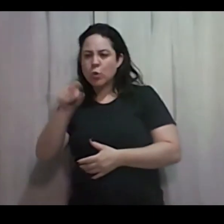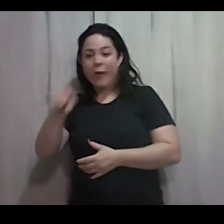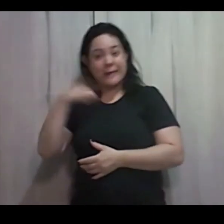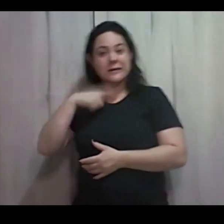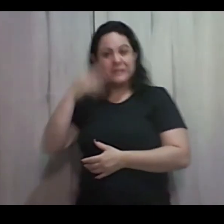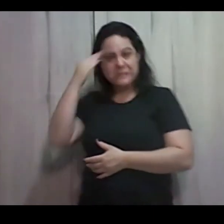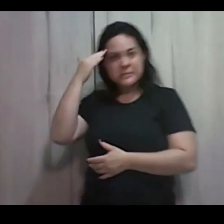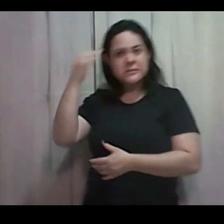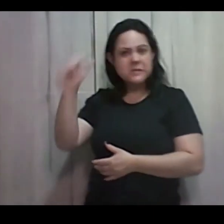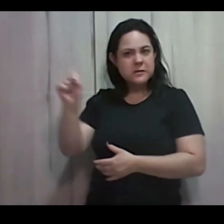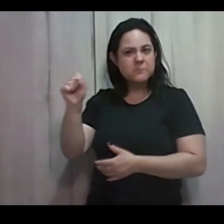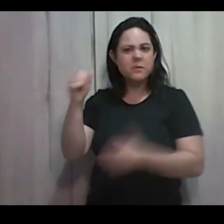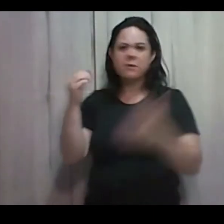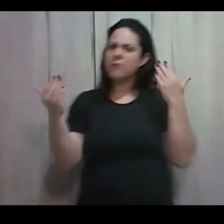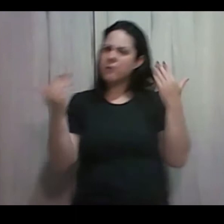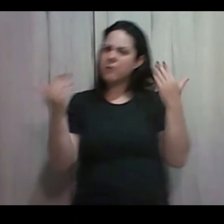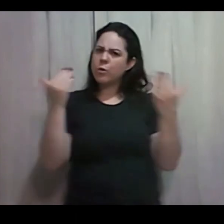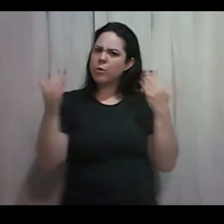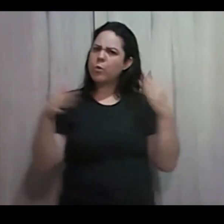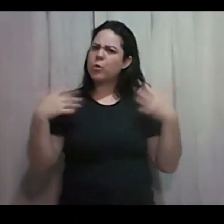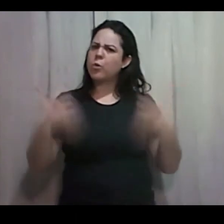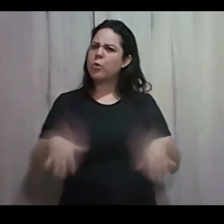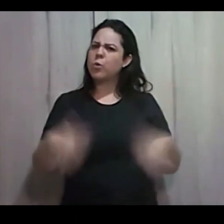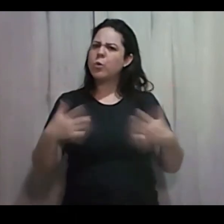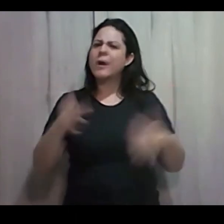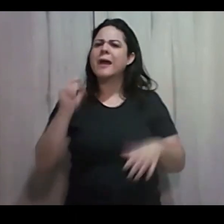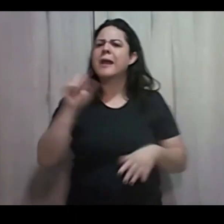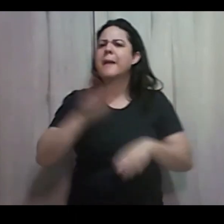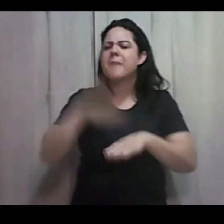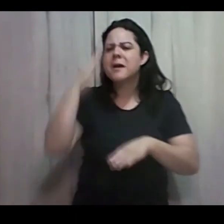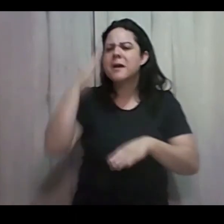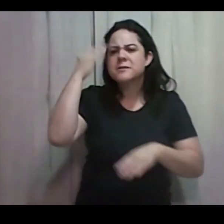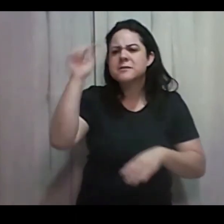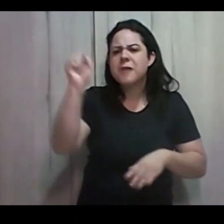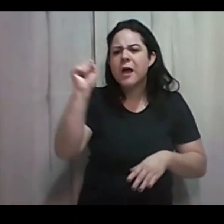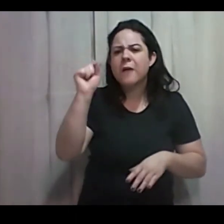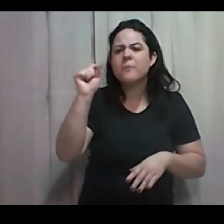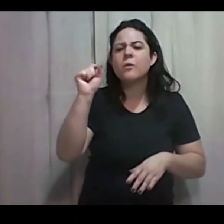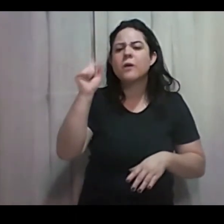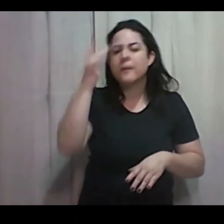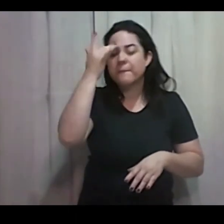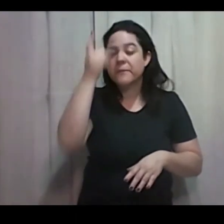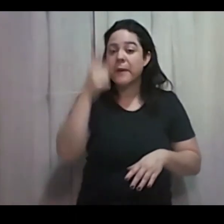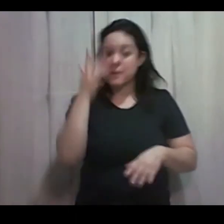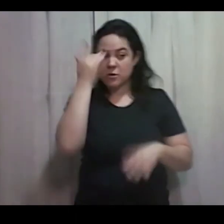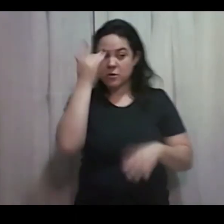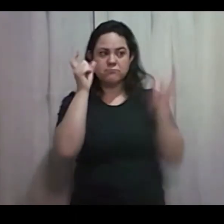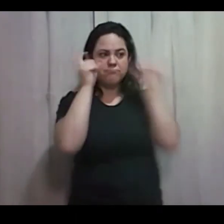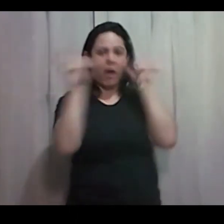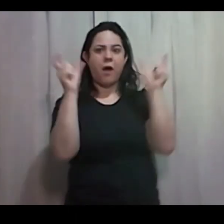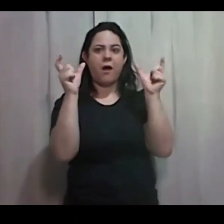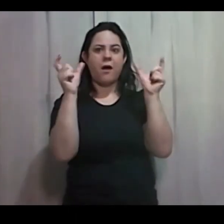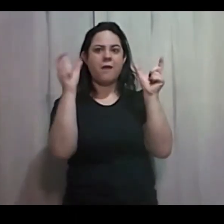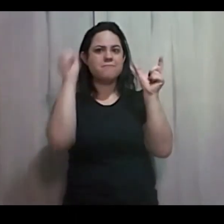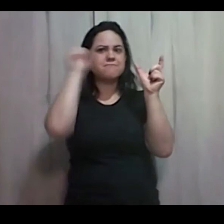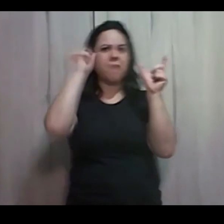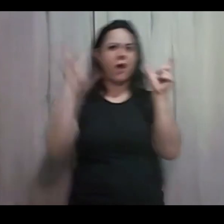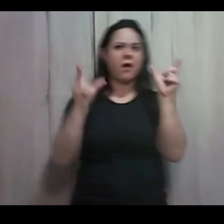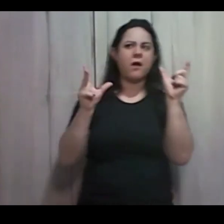comparação Quem é mais sábio? É aquele que está mais esperto E o sofrimento Tem essa